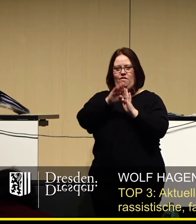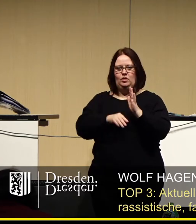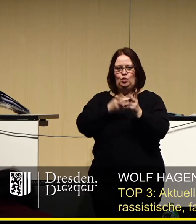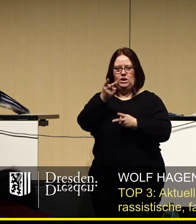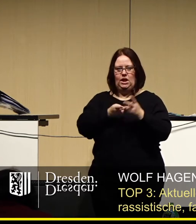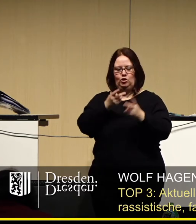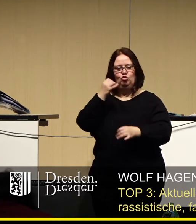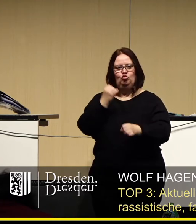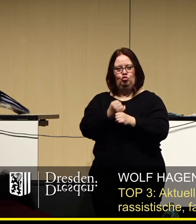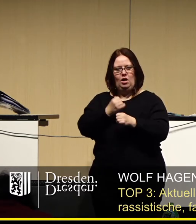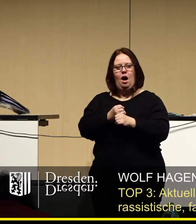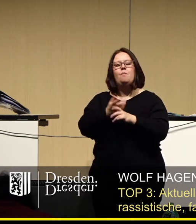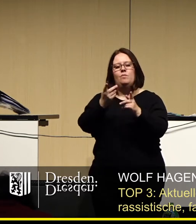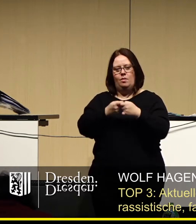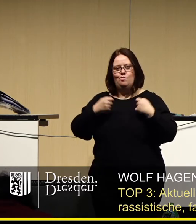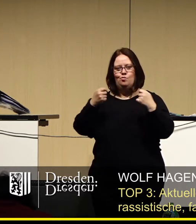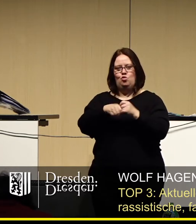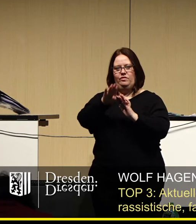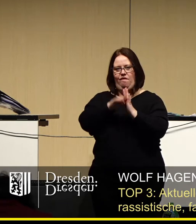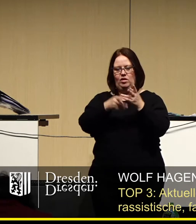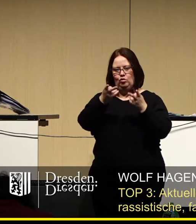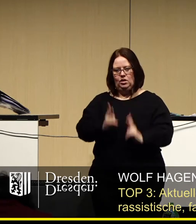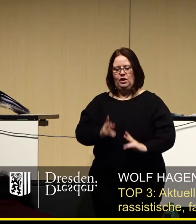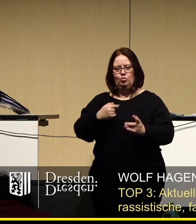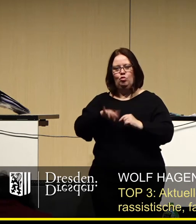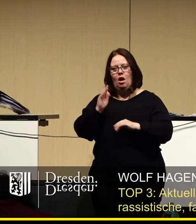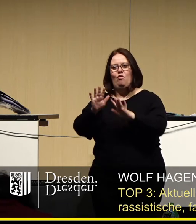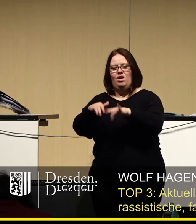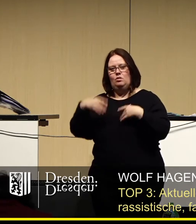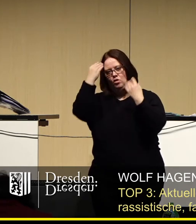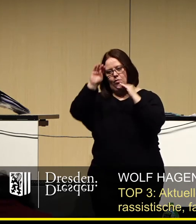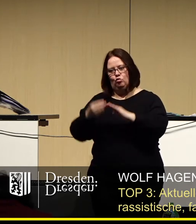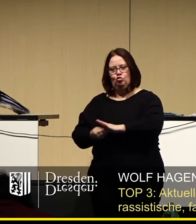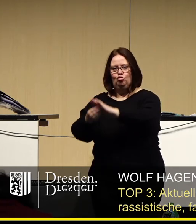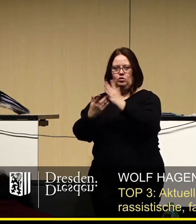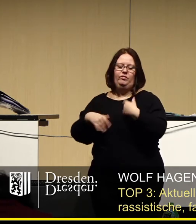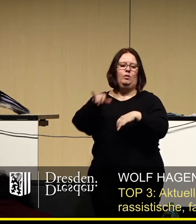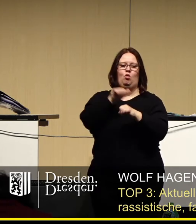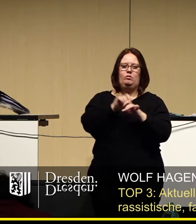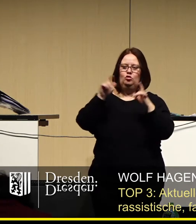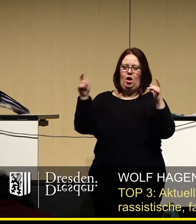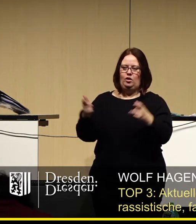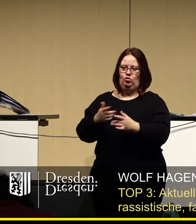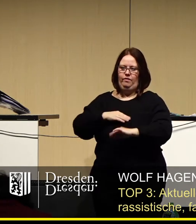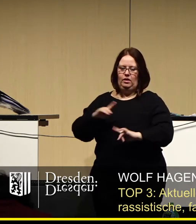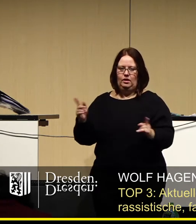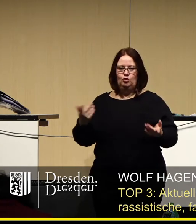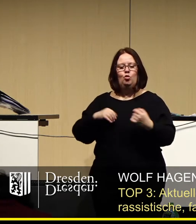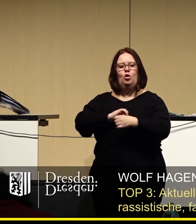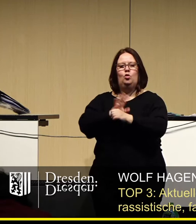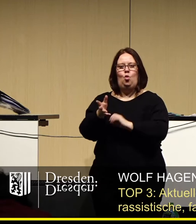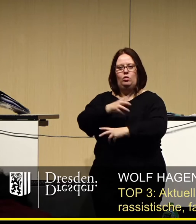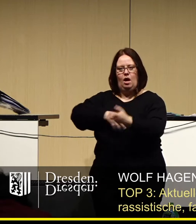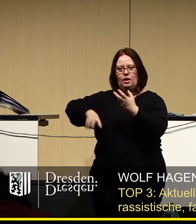Und immer wieder stärkt das Verfassungsgericht die Rechte der Versammlungsanmelder gegenüber behördlichen Einschränkungen. In der Corona